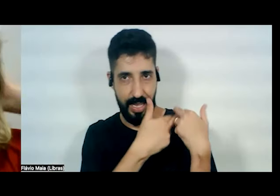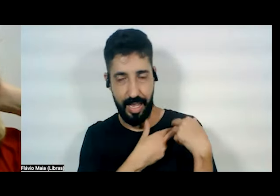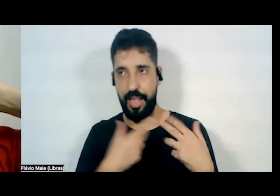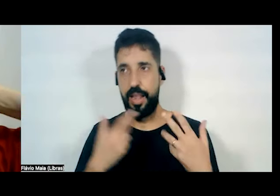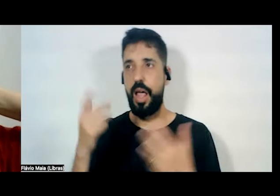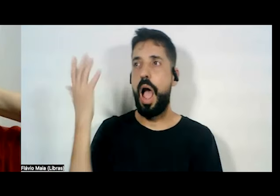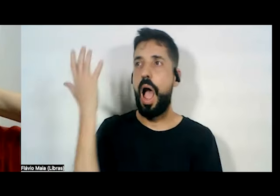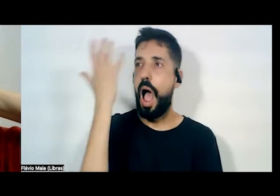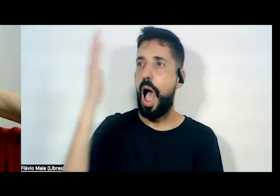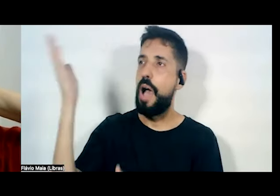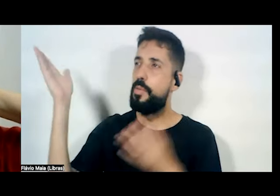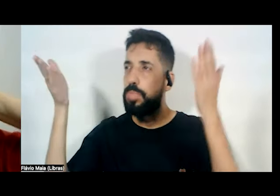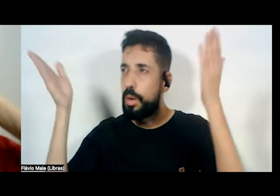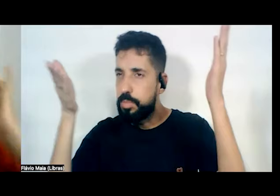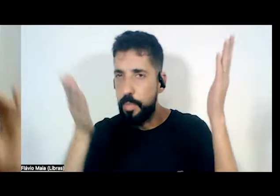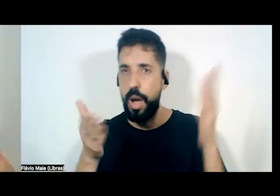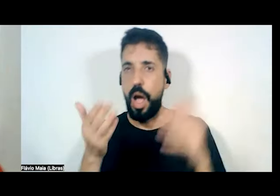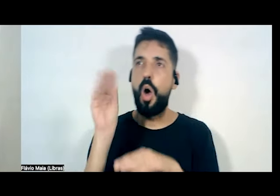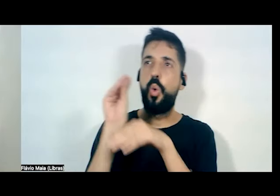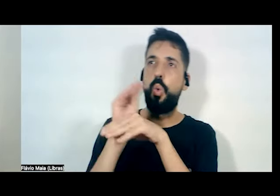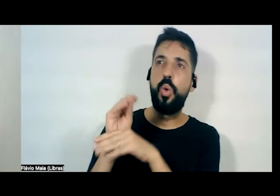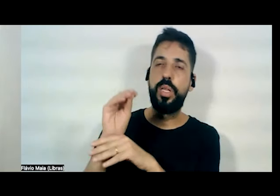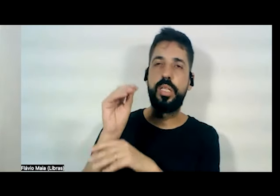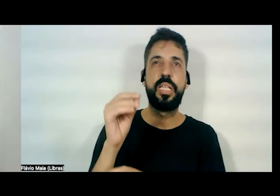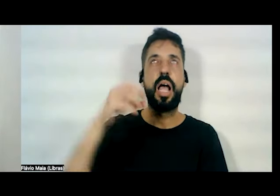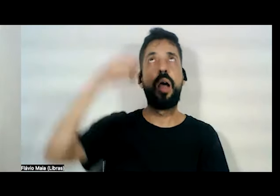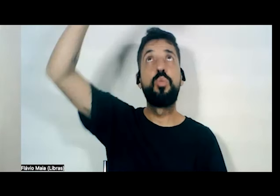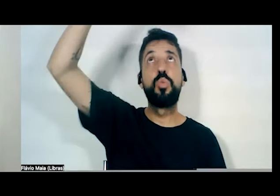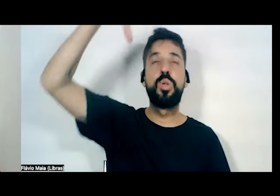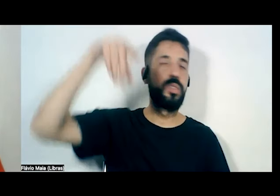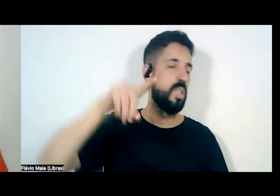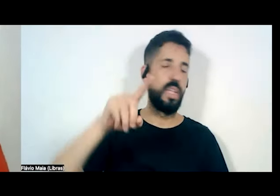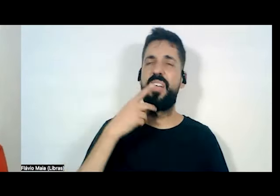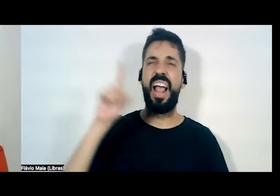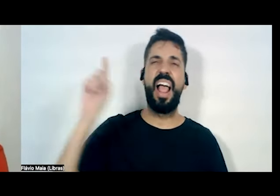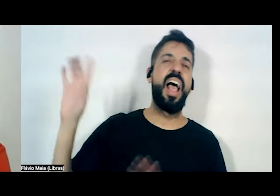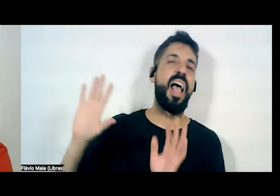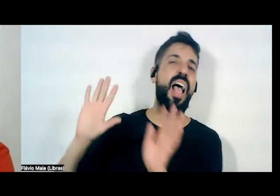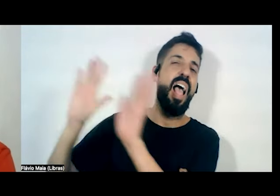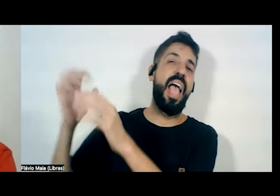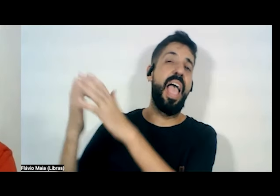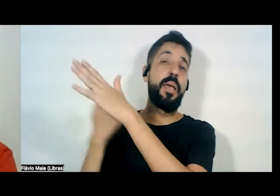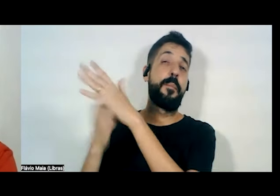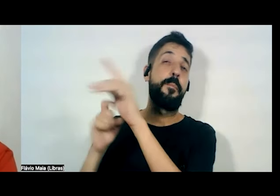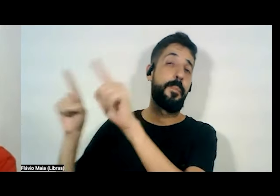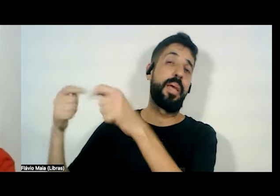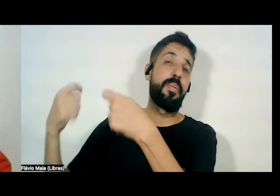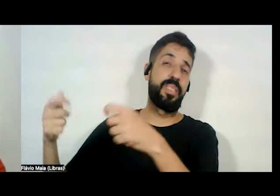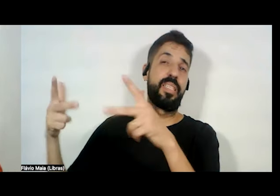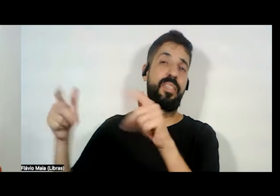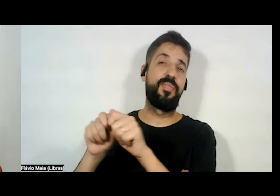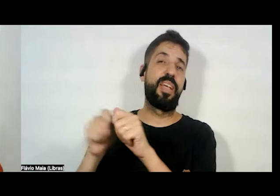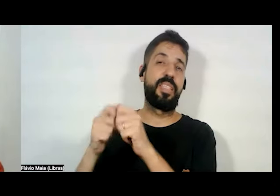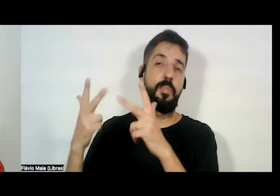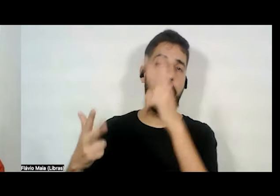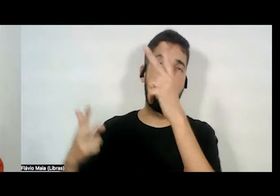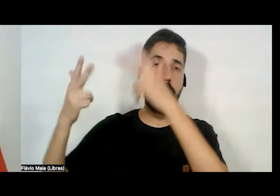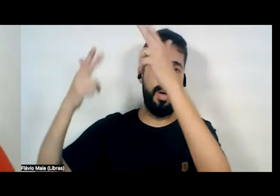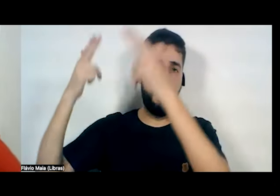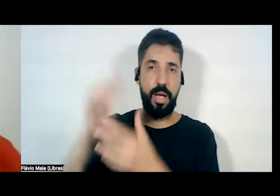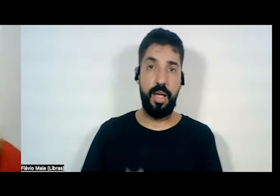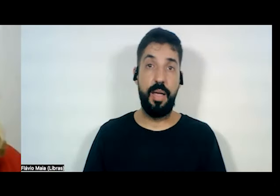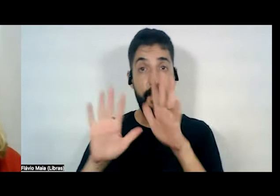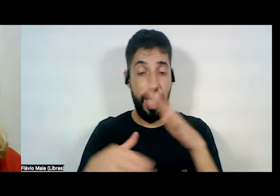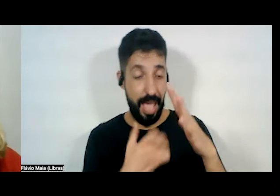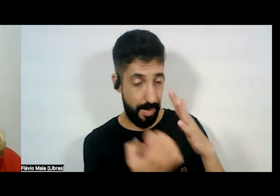cuidar dos postes e tal, ele diz, ah, isso é cunha poda a empresa, a empresa que tem que podar. Só que quando a empresa poda,